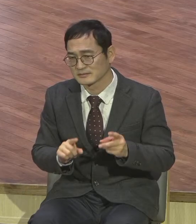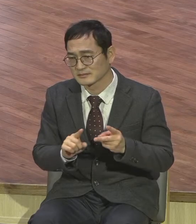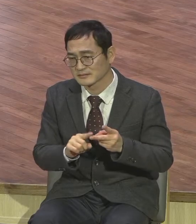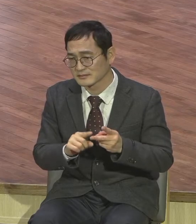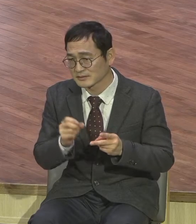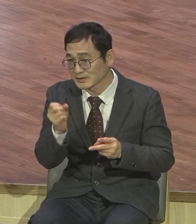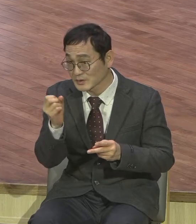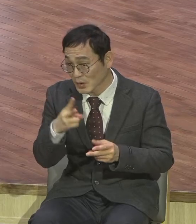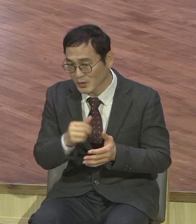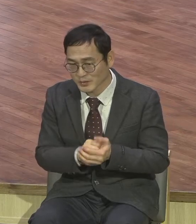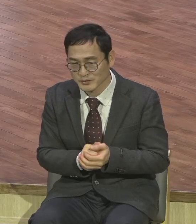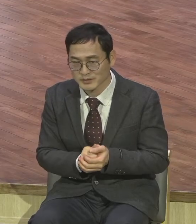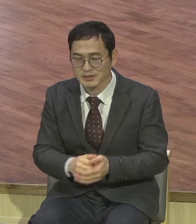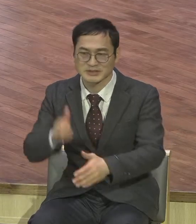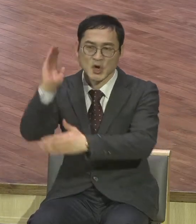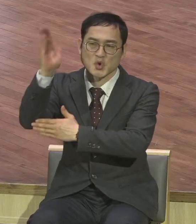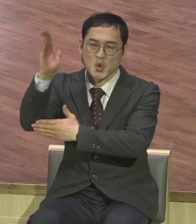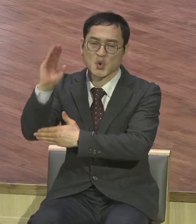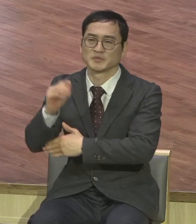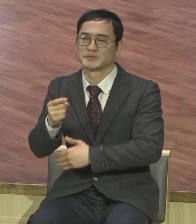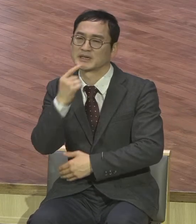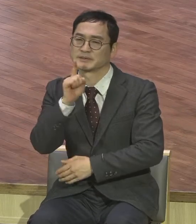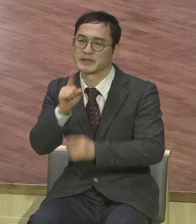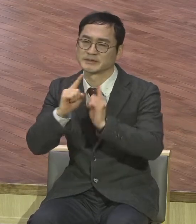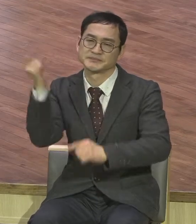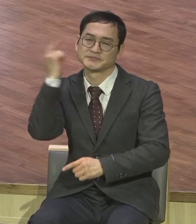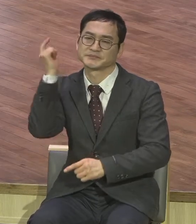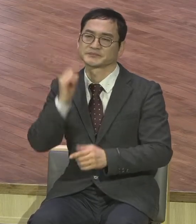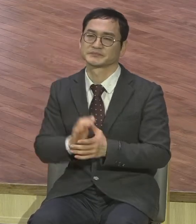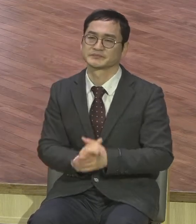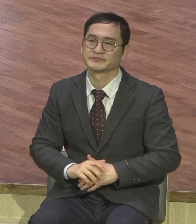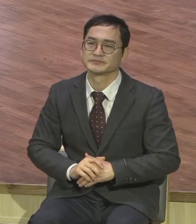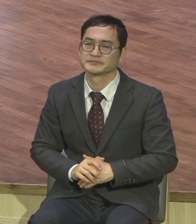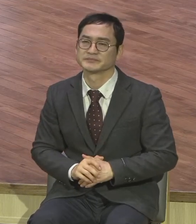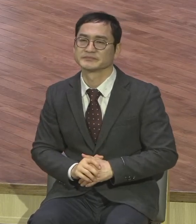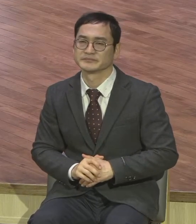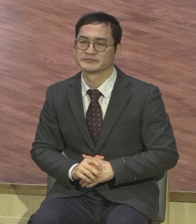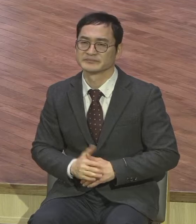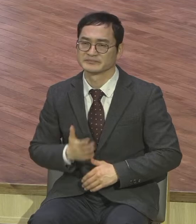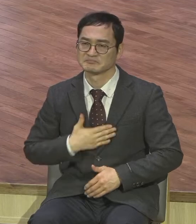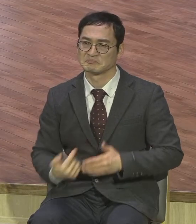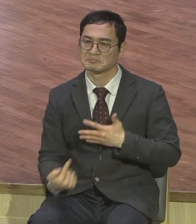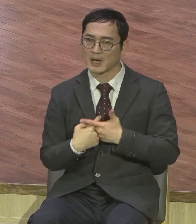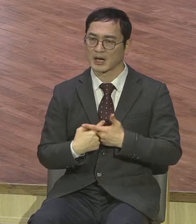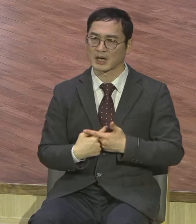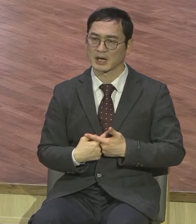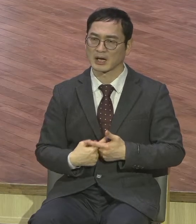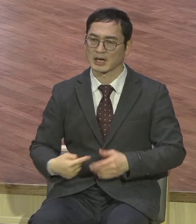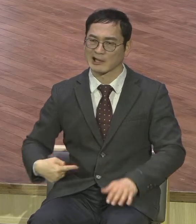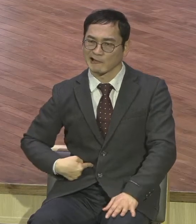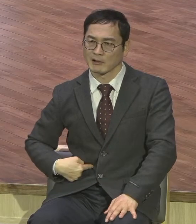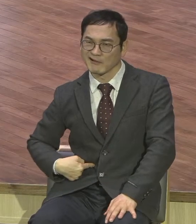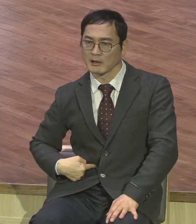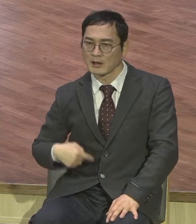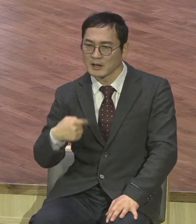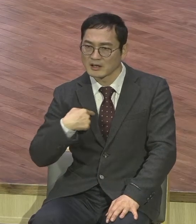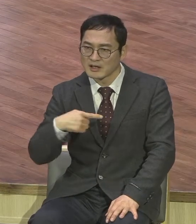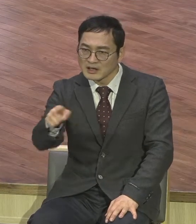내 마음을 저래 잘 알고 내 행편을 저래 잘하고 이렇게 콕콕 찔러 대지 목사님이 누가